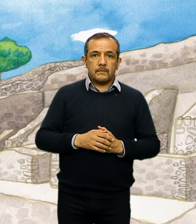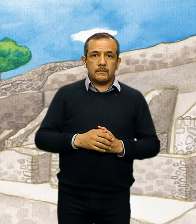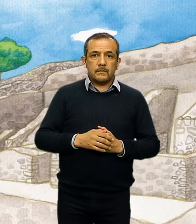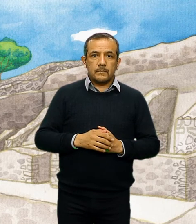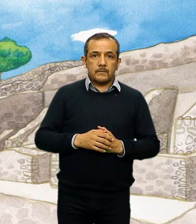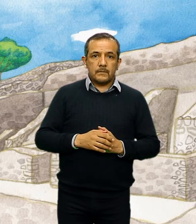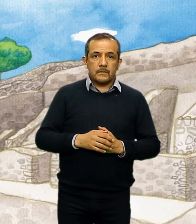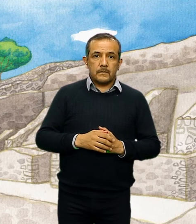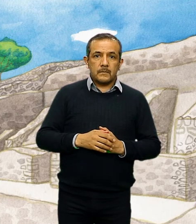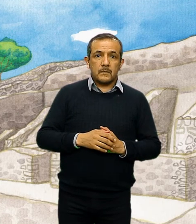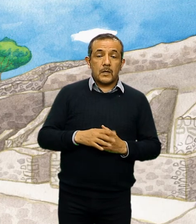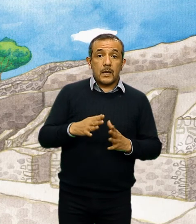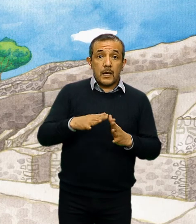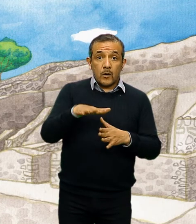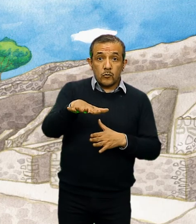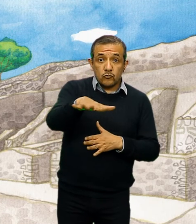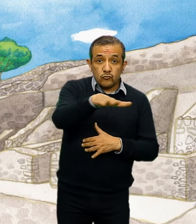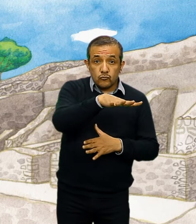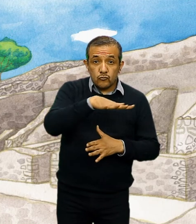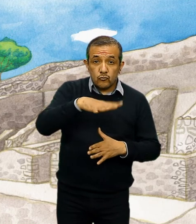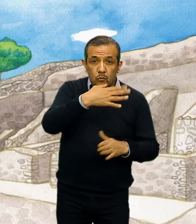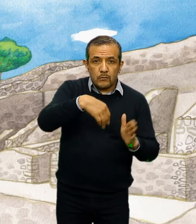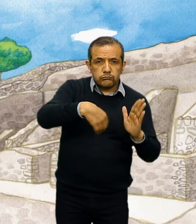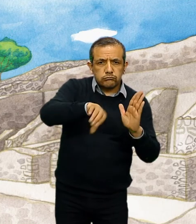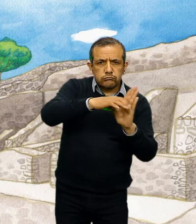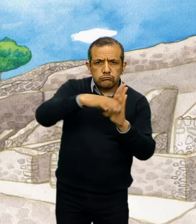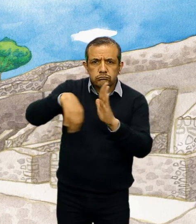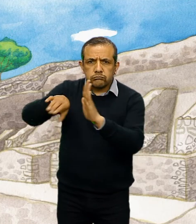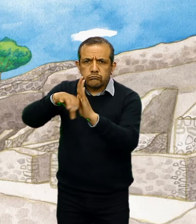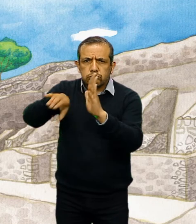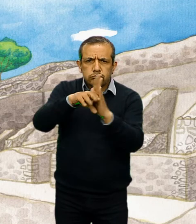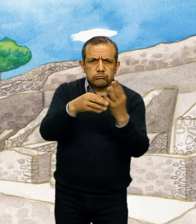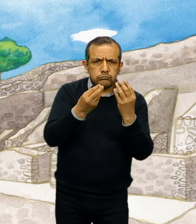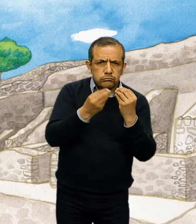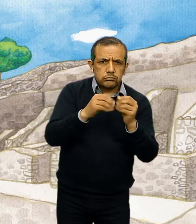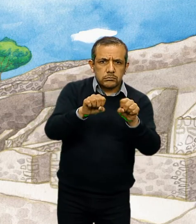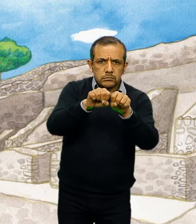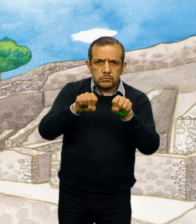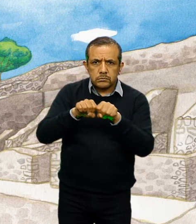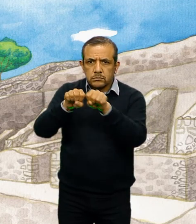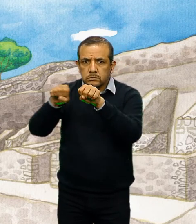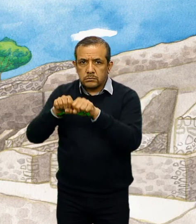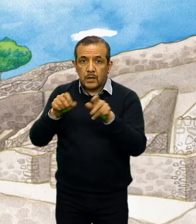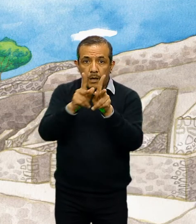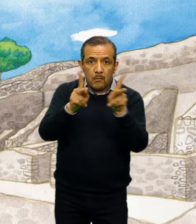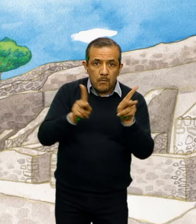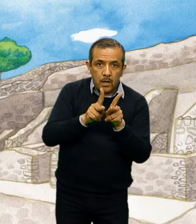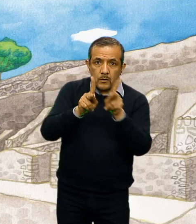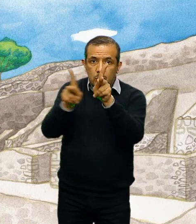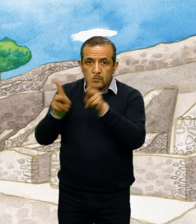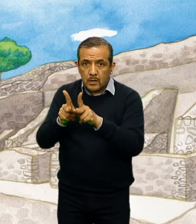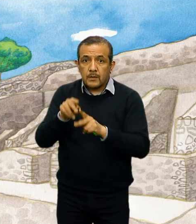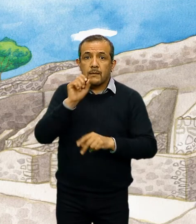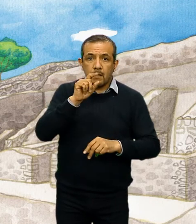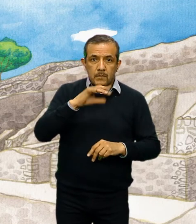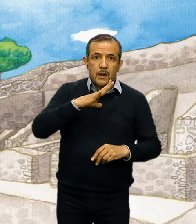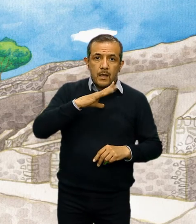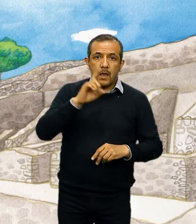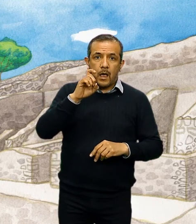Considerada un palacio con varias habitaciones, salas de reuniones y patios, así como un sistema de drenaje a su alrededor,